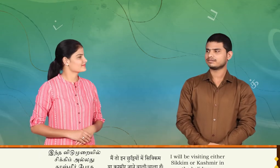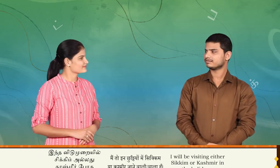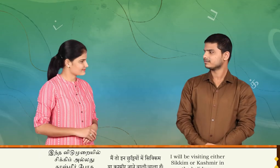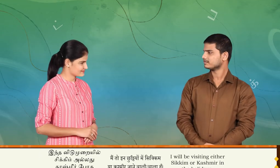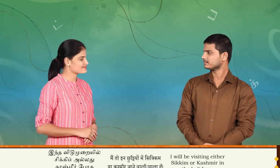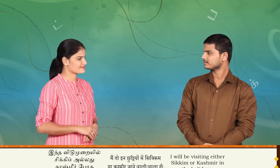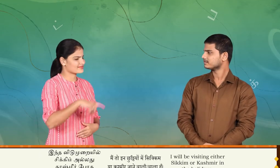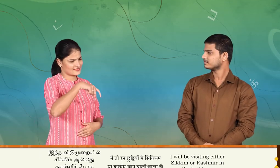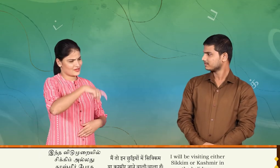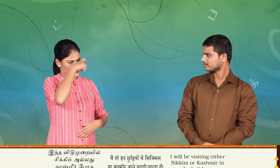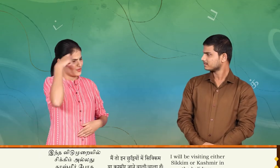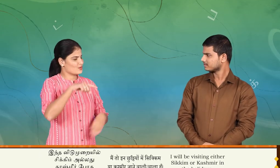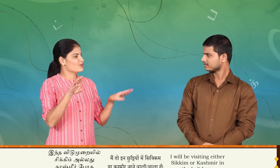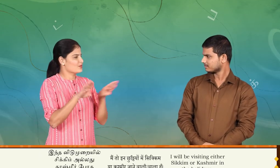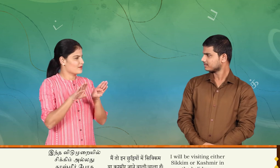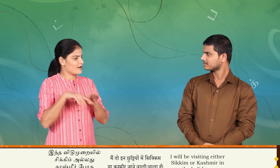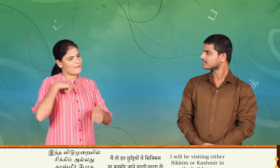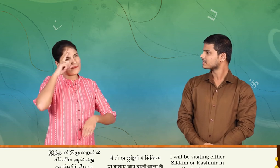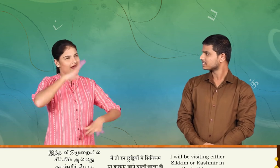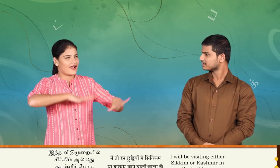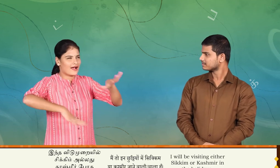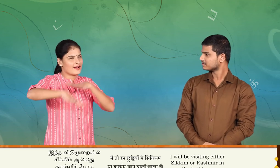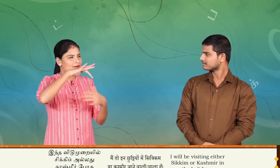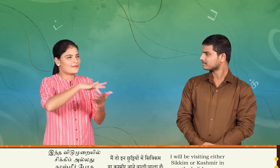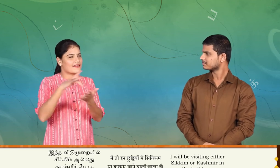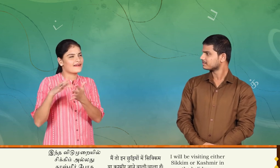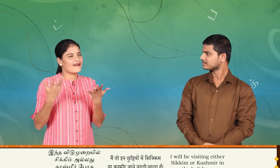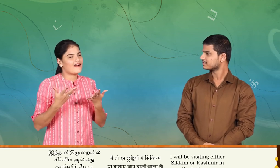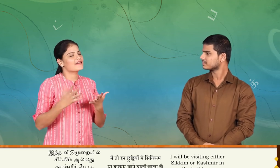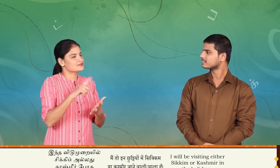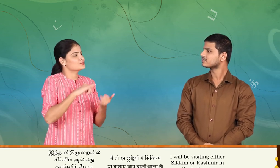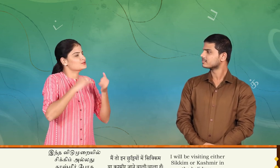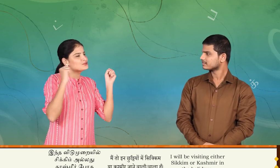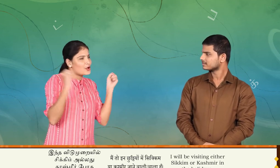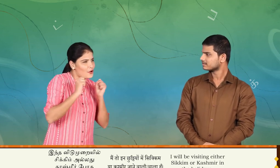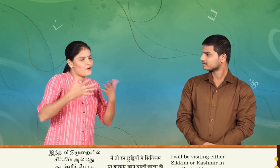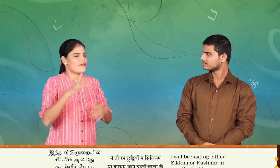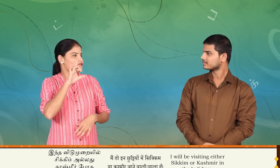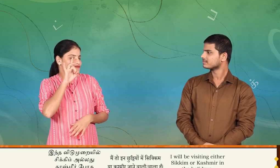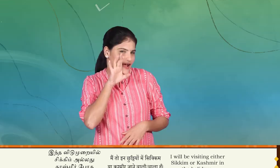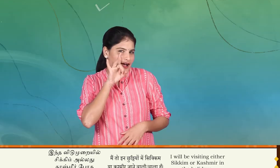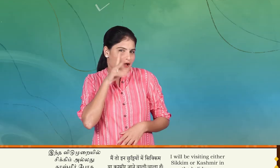இந்த விடுமுறையில் சிக்கிம் அல்லது காஷ்மீர் போக இருக்கிறேன்